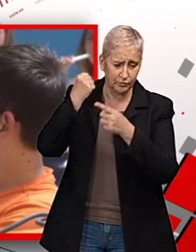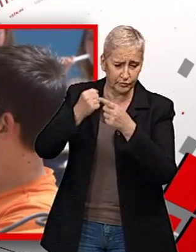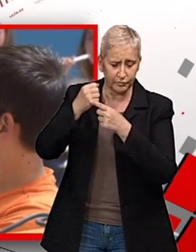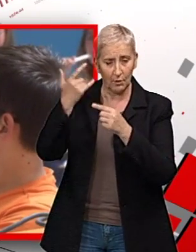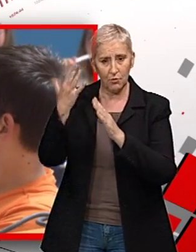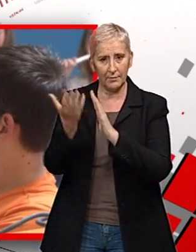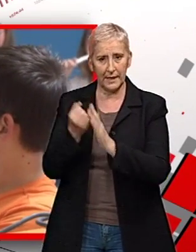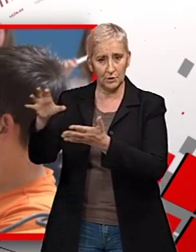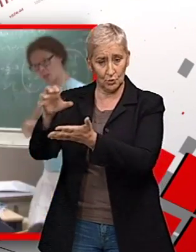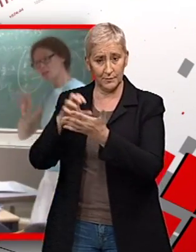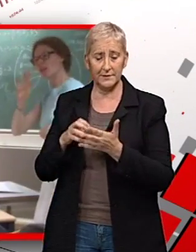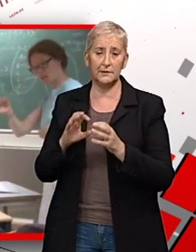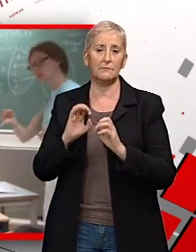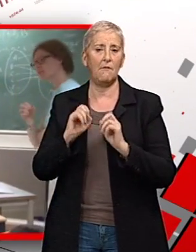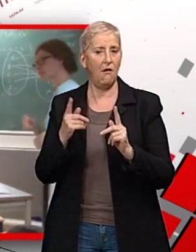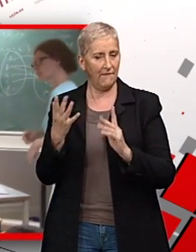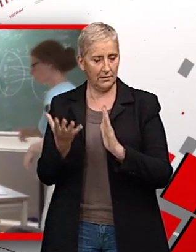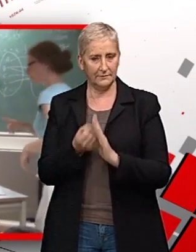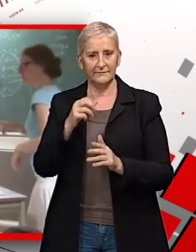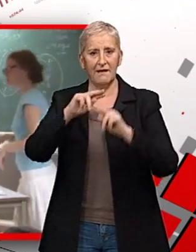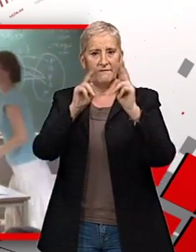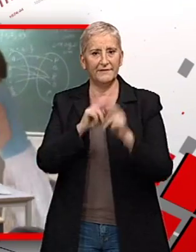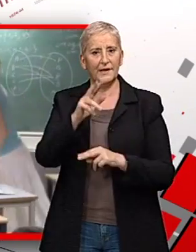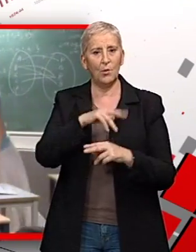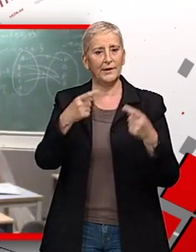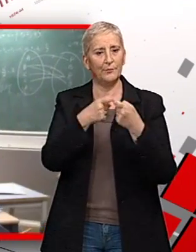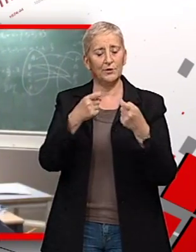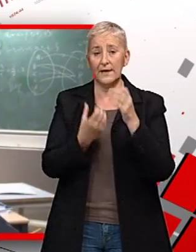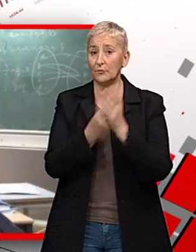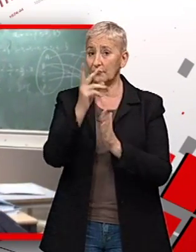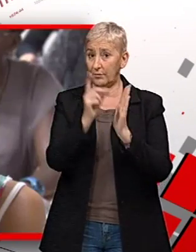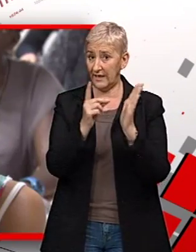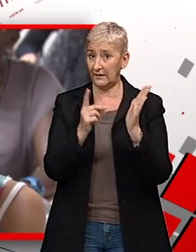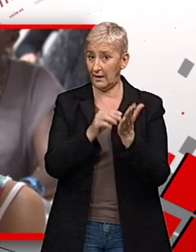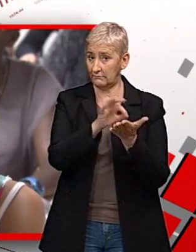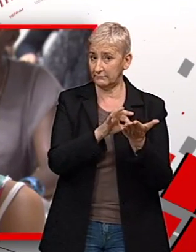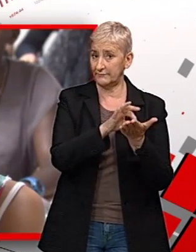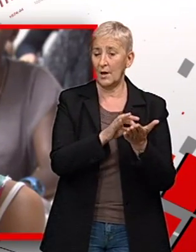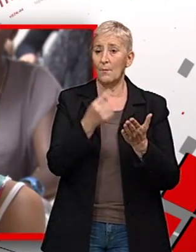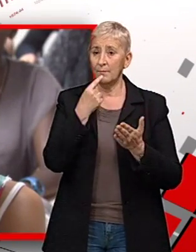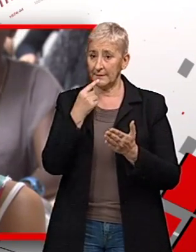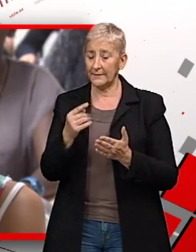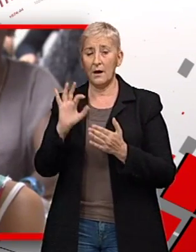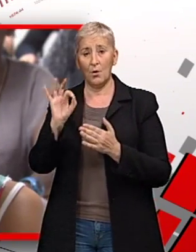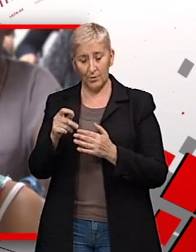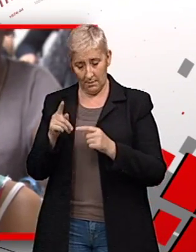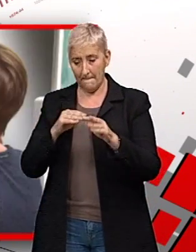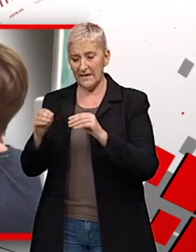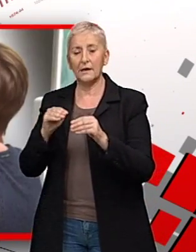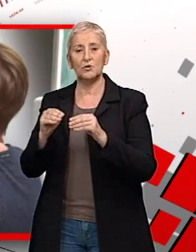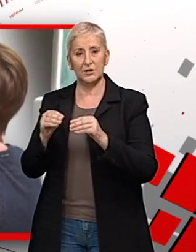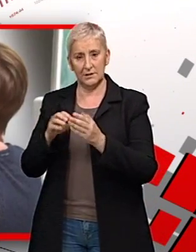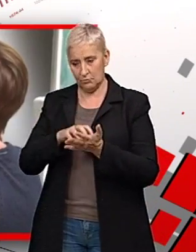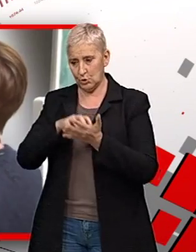puisque la fédération Wallonie-Bruxelles a adopté un nouveau décret qui étend la reconnaissance de cette pédagogie jusqu'à la fin